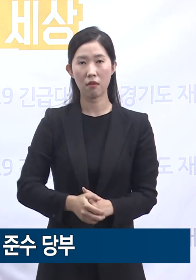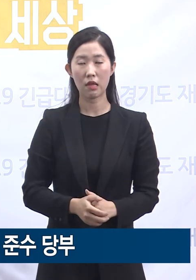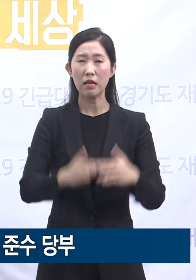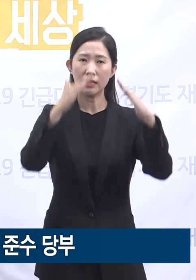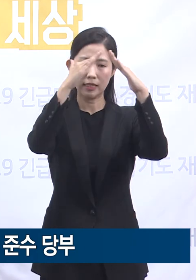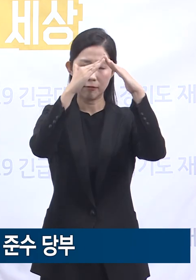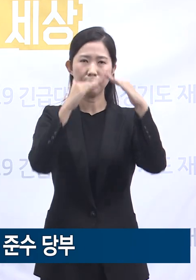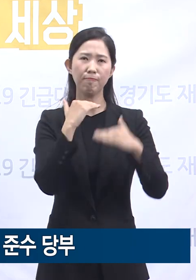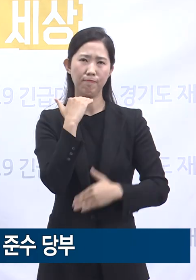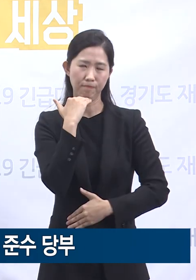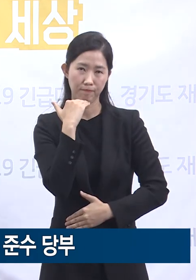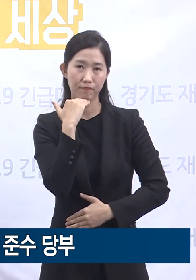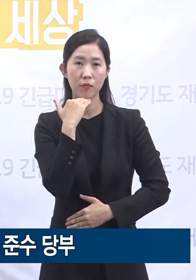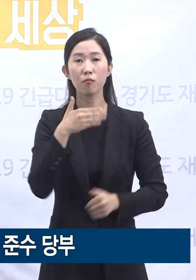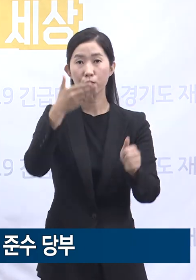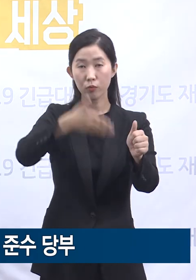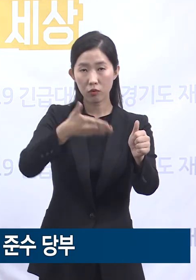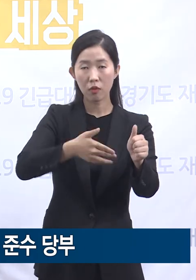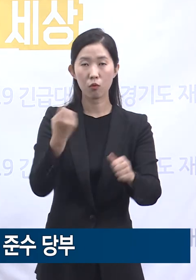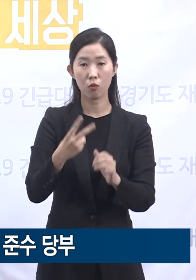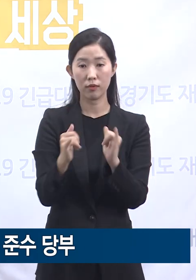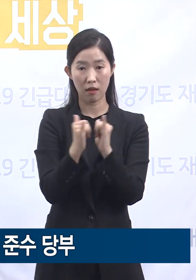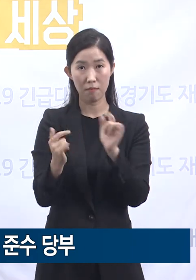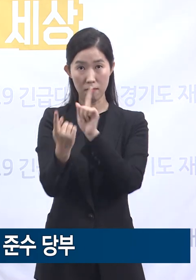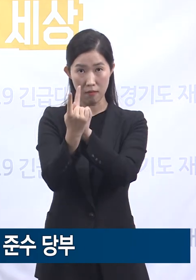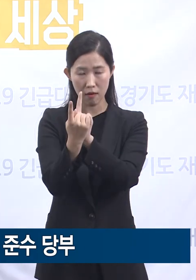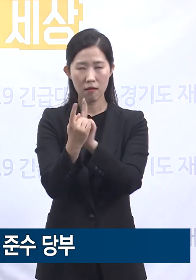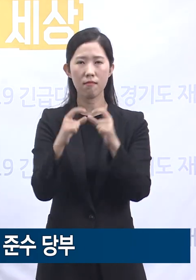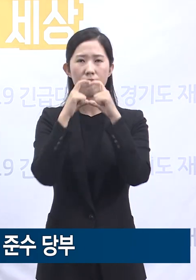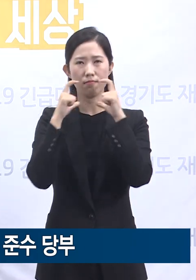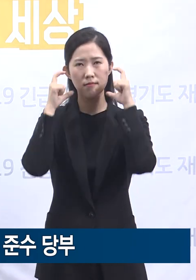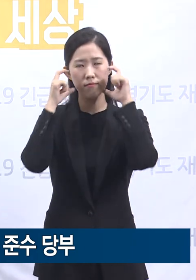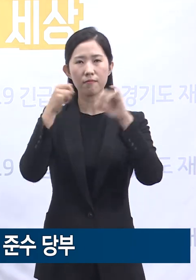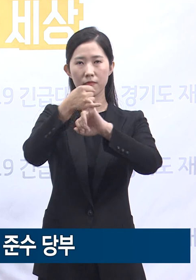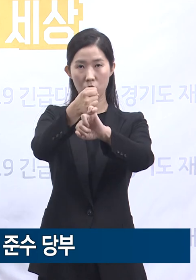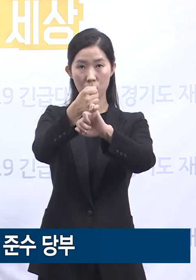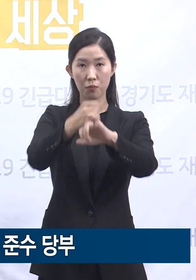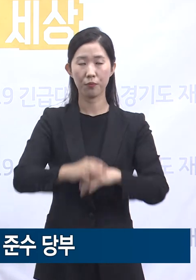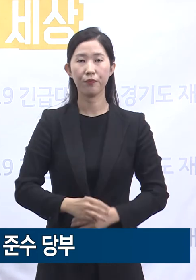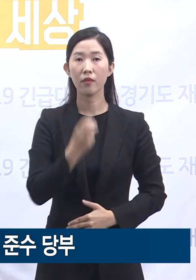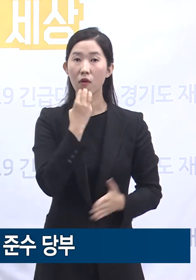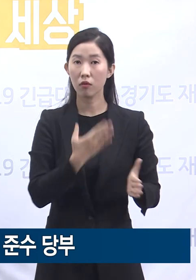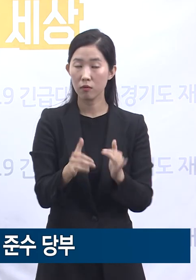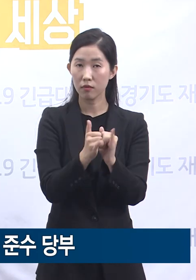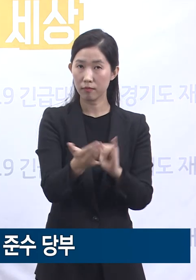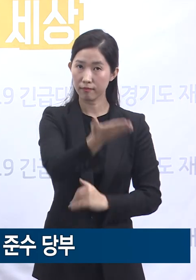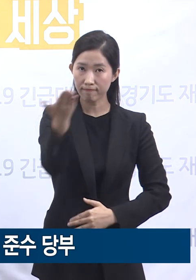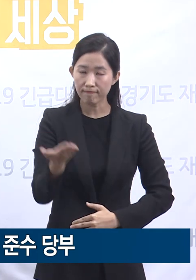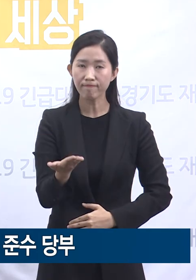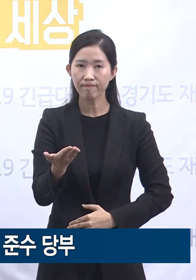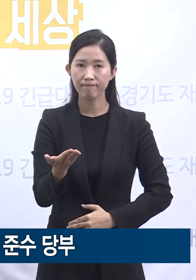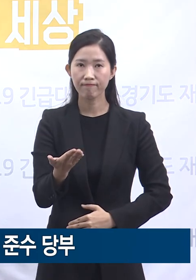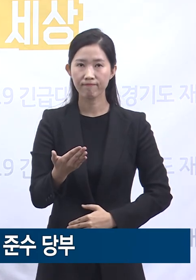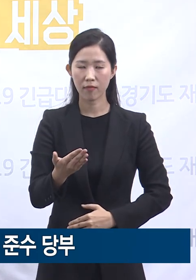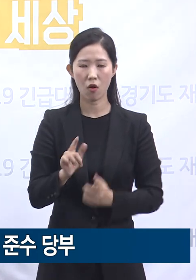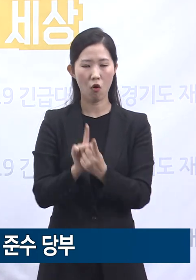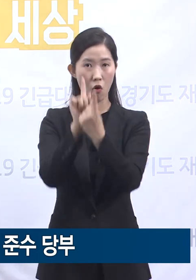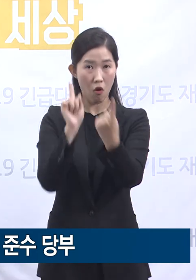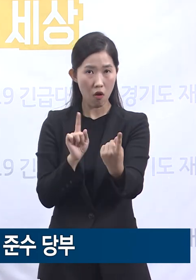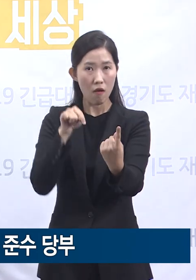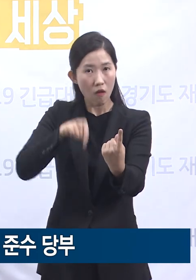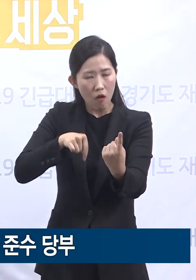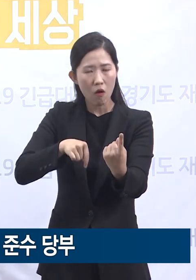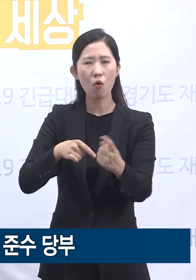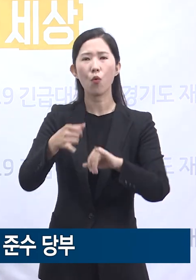접촉할 때는 항상 마스크를 착용해 주시기 바랍니다. 도민 여러분의 자발적인 거리 두기 실천이 절실히